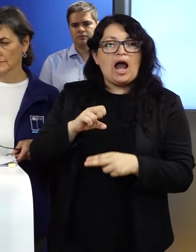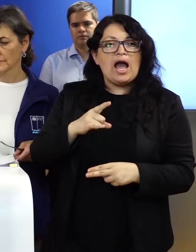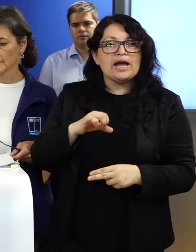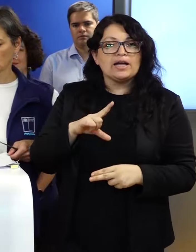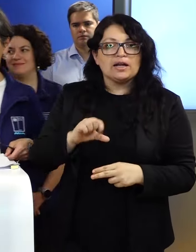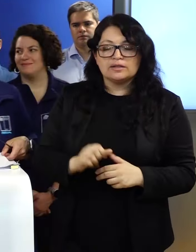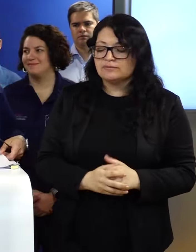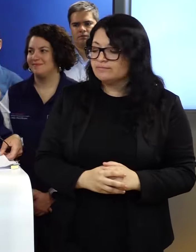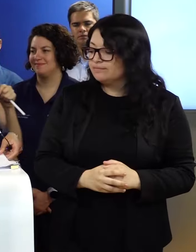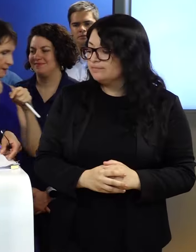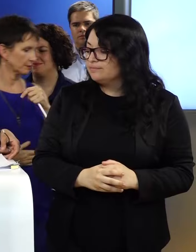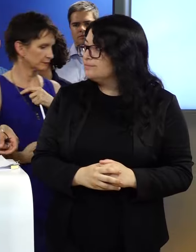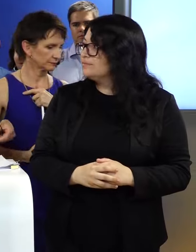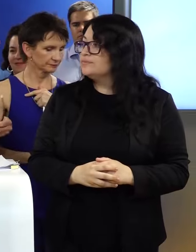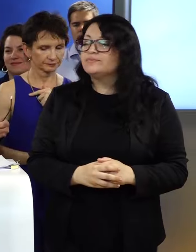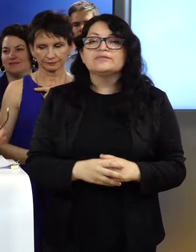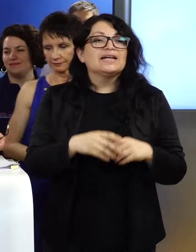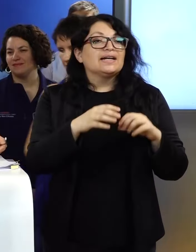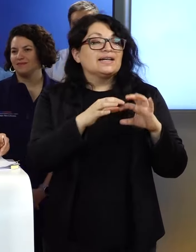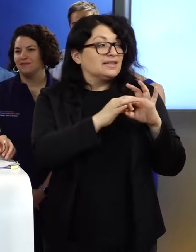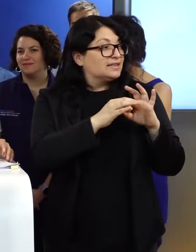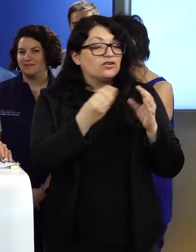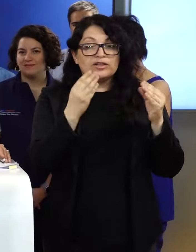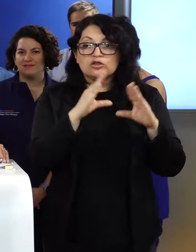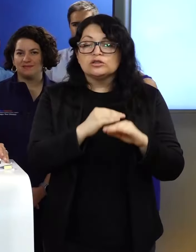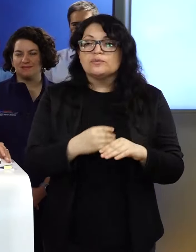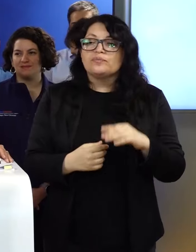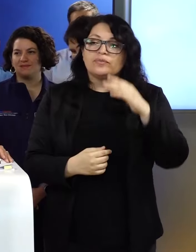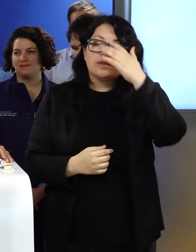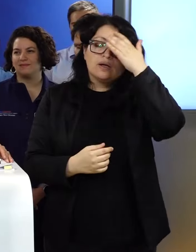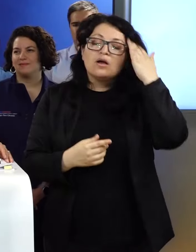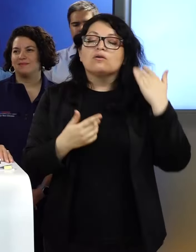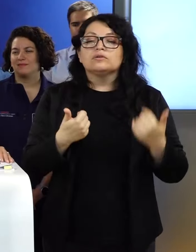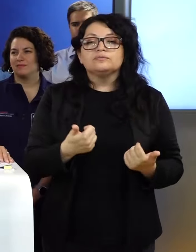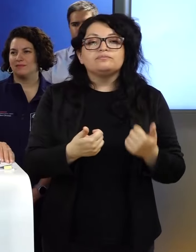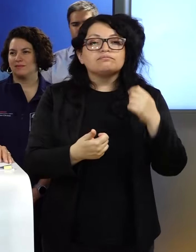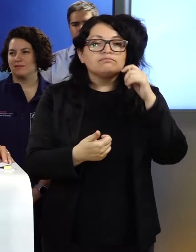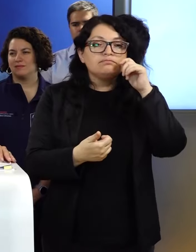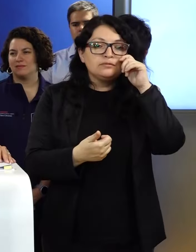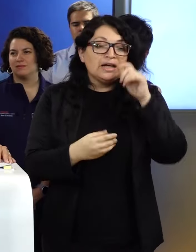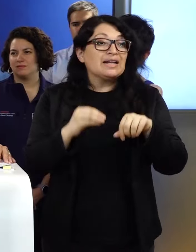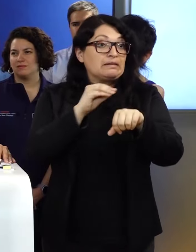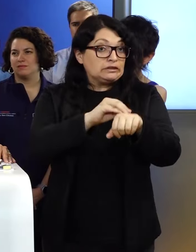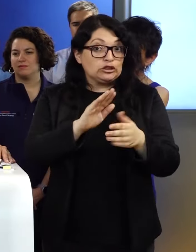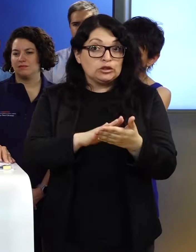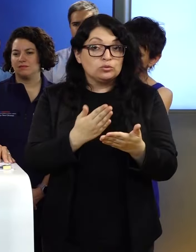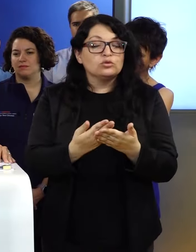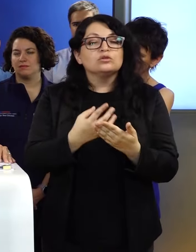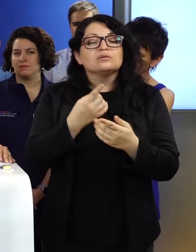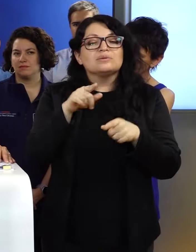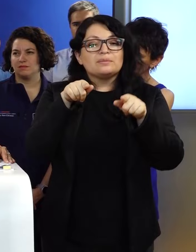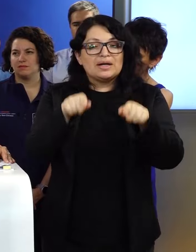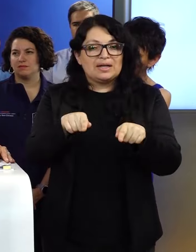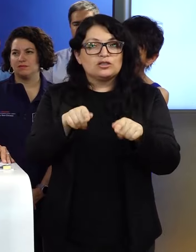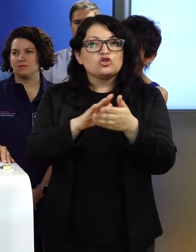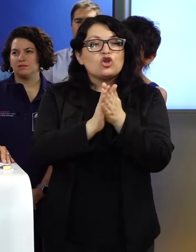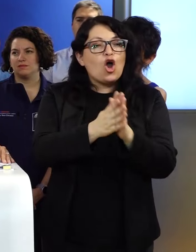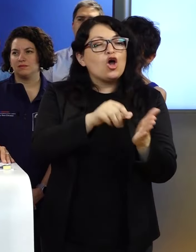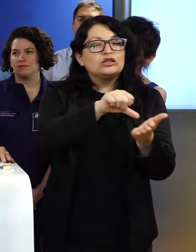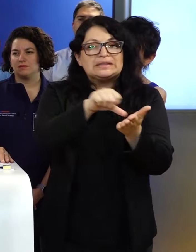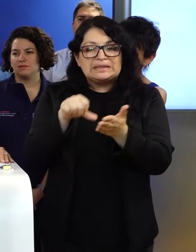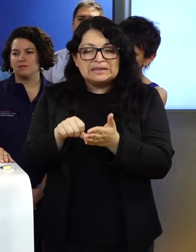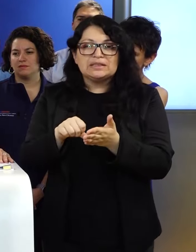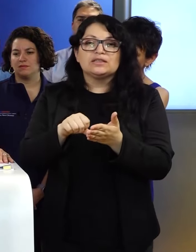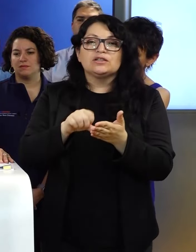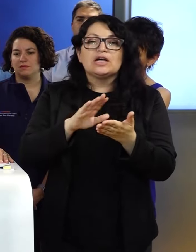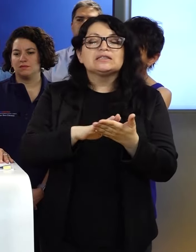Gracias. Gracias, muy buenas noches. Bueno, la alerta sanitaria es para los servicios de salud de la región, para la